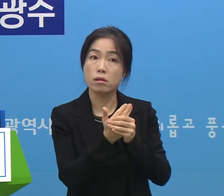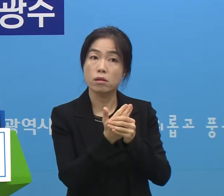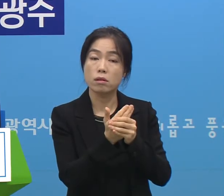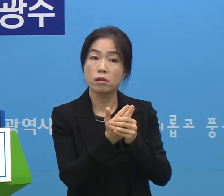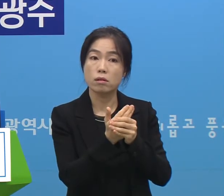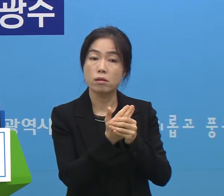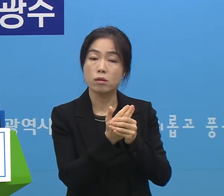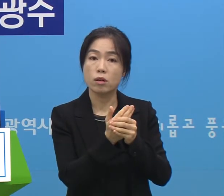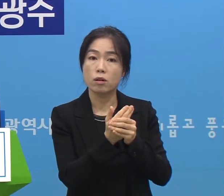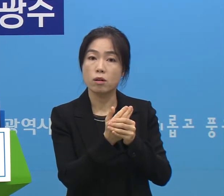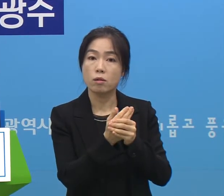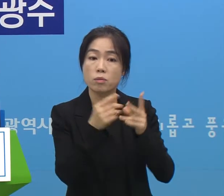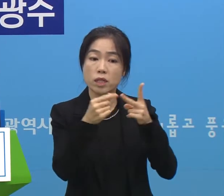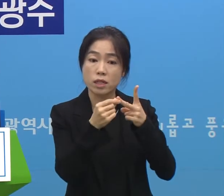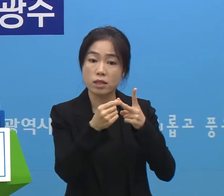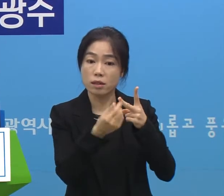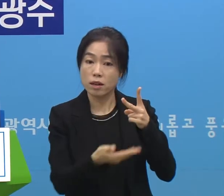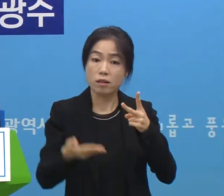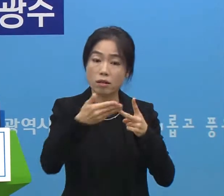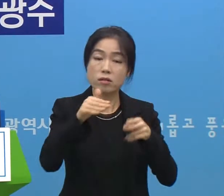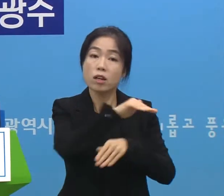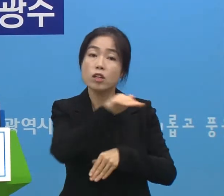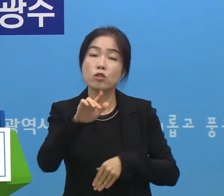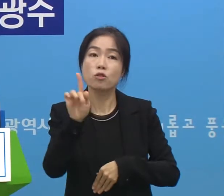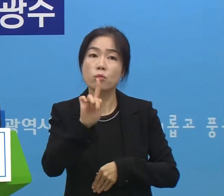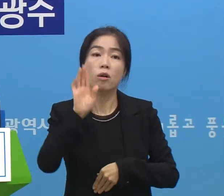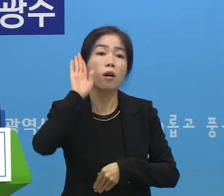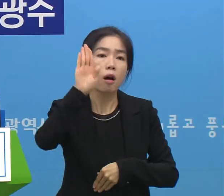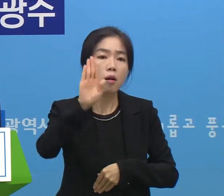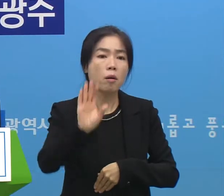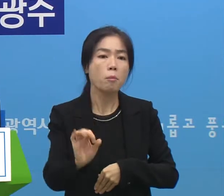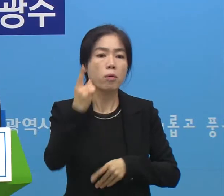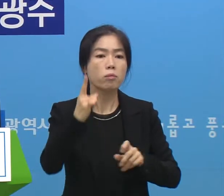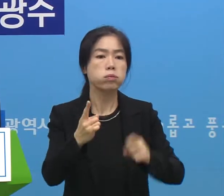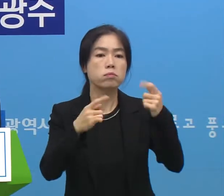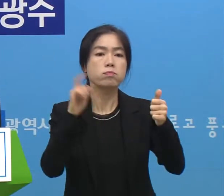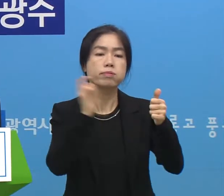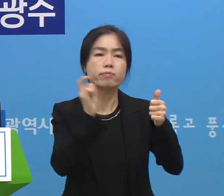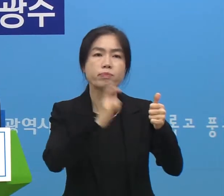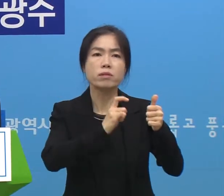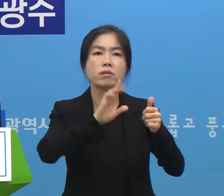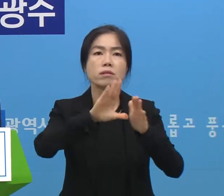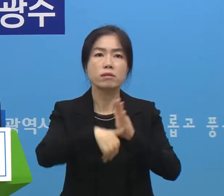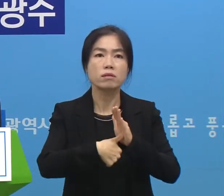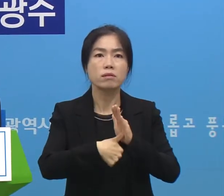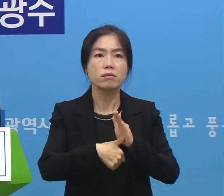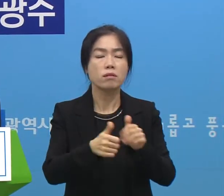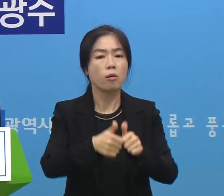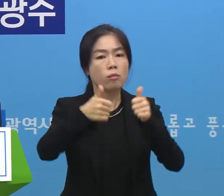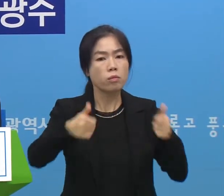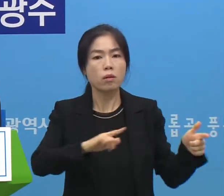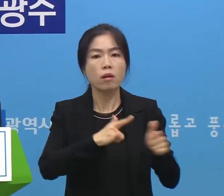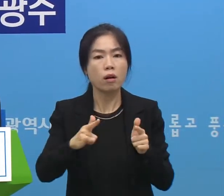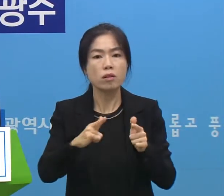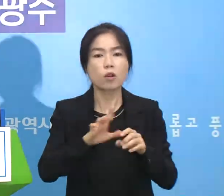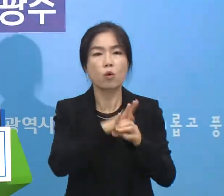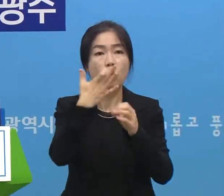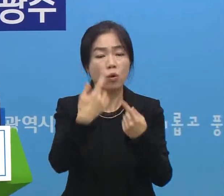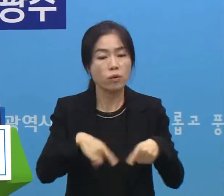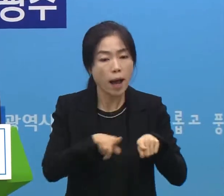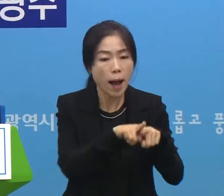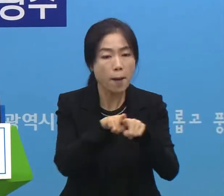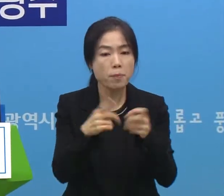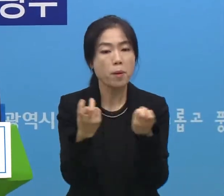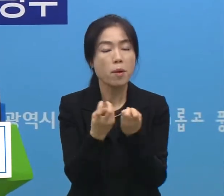2단계 격상 기준이 있는지 추후 3발적 확진자가 나올 시에 단계 격상 후에 거리 두기 등 위드 코로나 대책은 어떻게